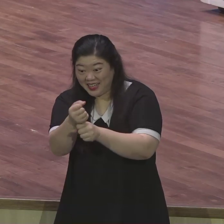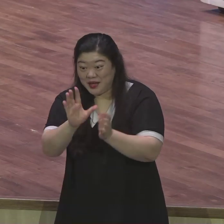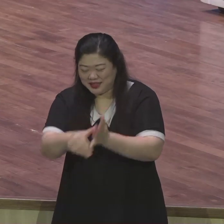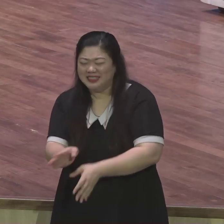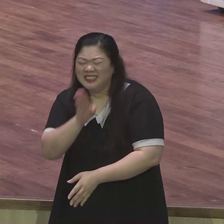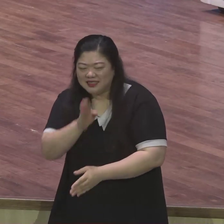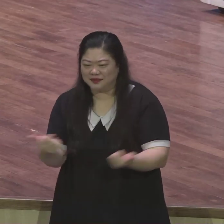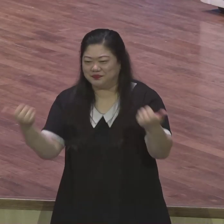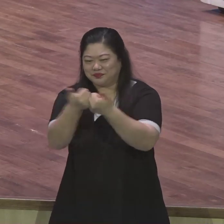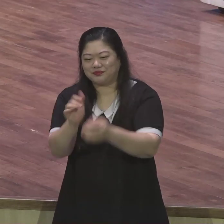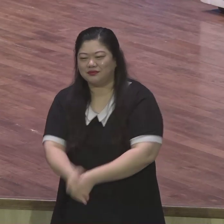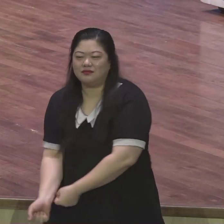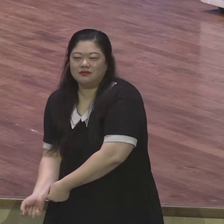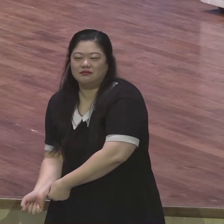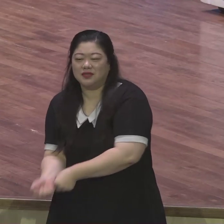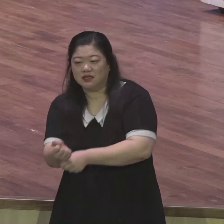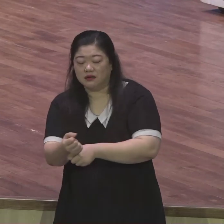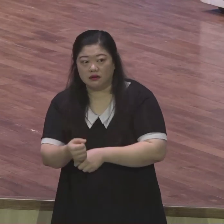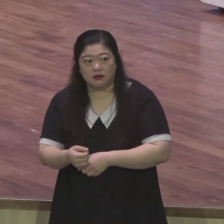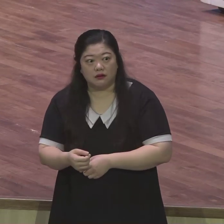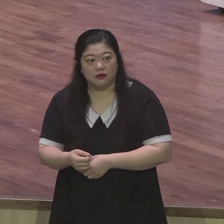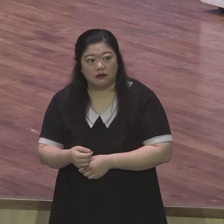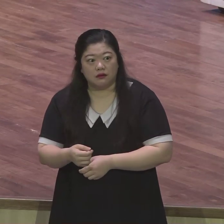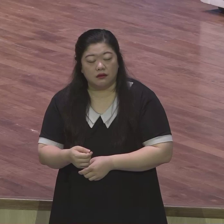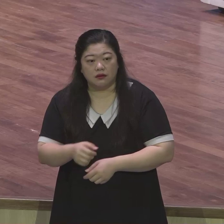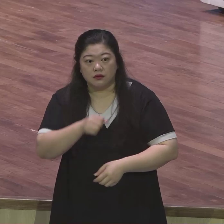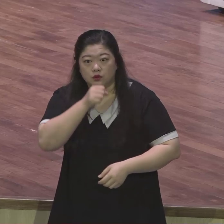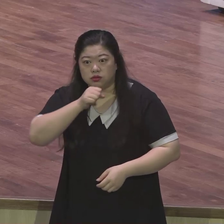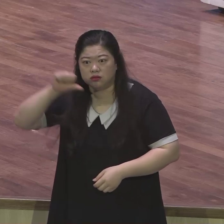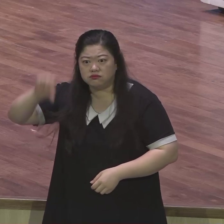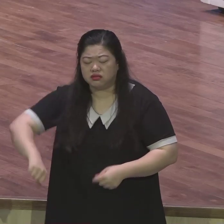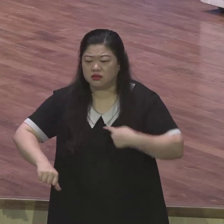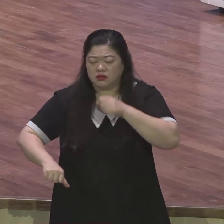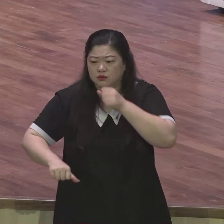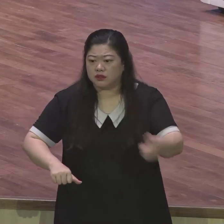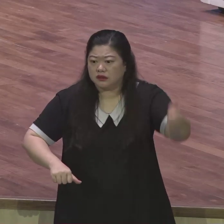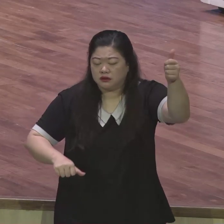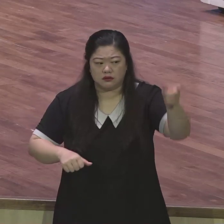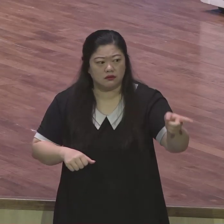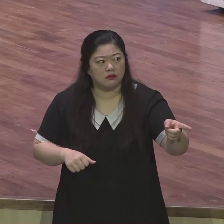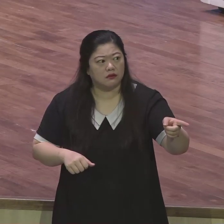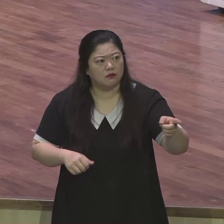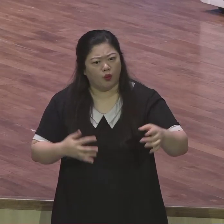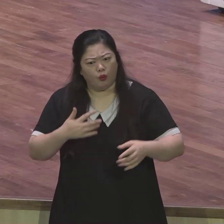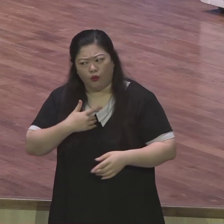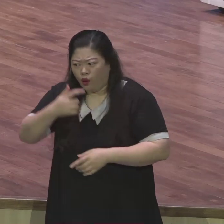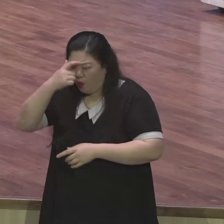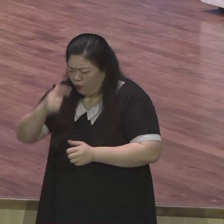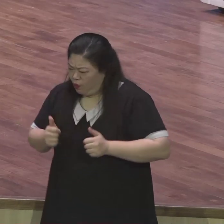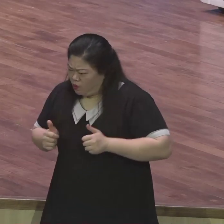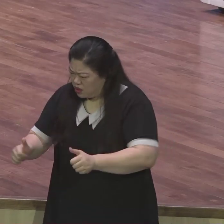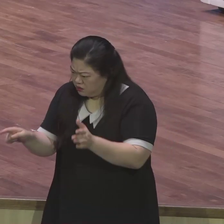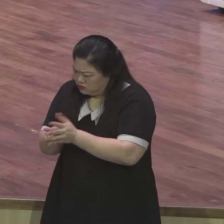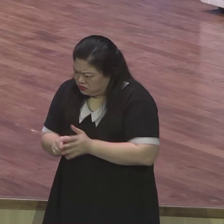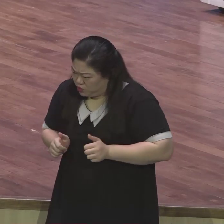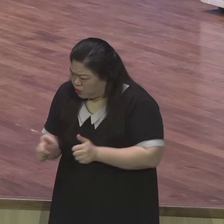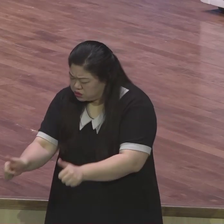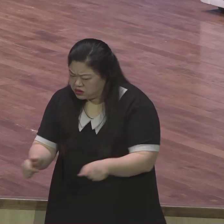왜 나는 신앙생활 열심히 하는데 나 교회 열심히 나가는데 교회 안 다니고 죄 짓고 다니는 저들보다 내 인생이 더 어려운가